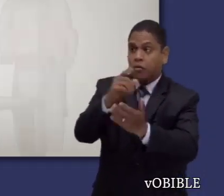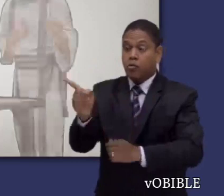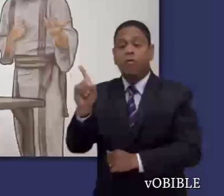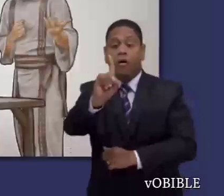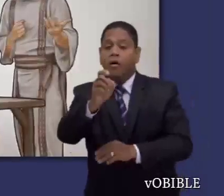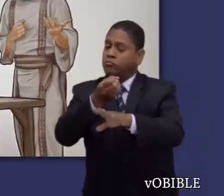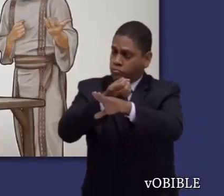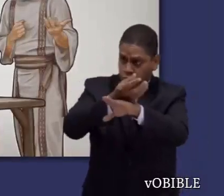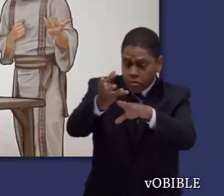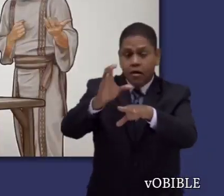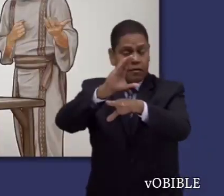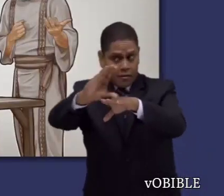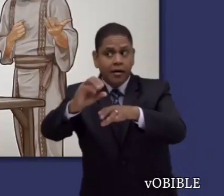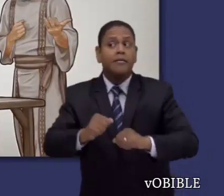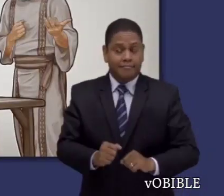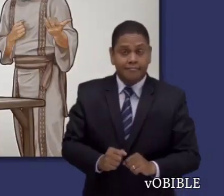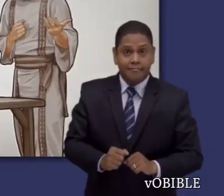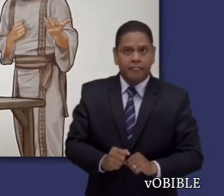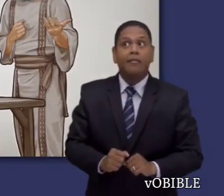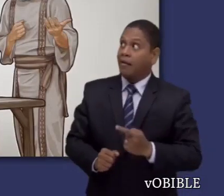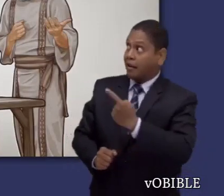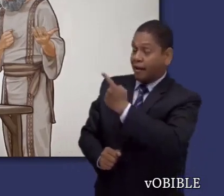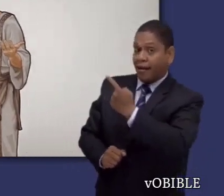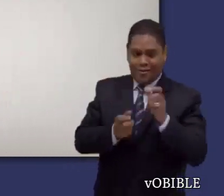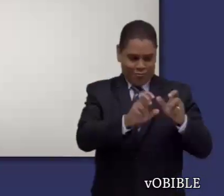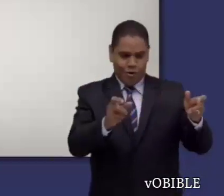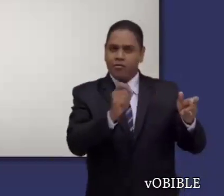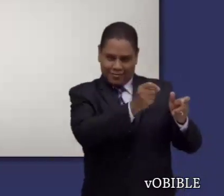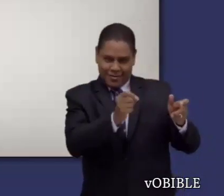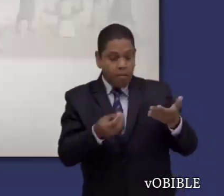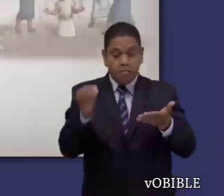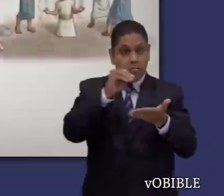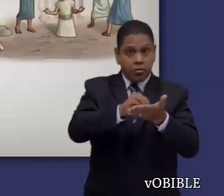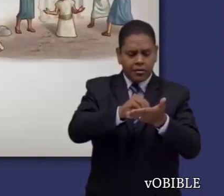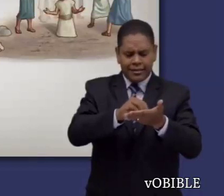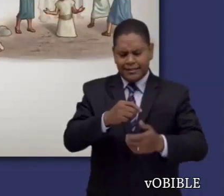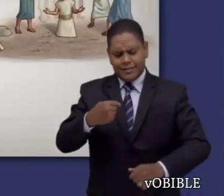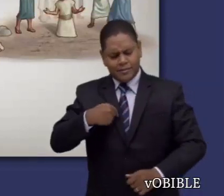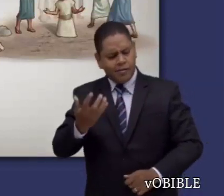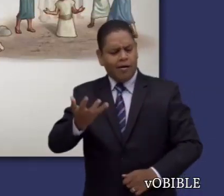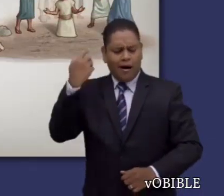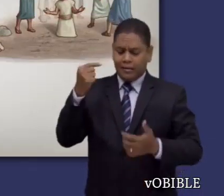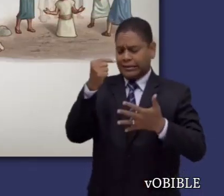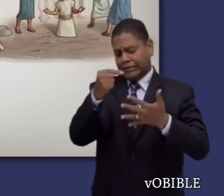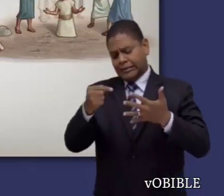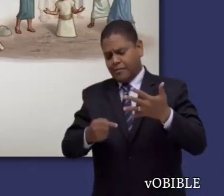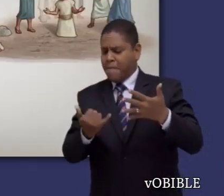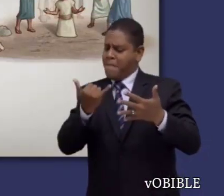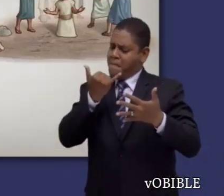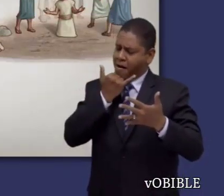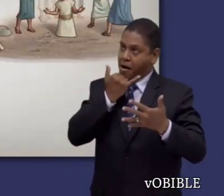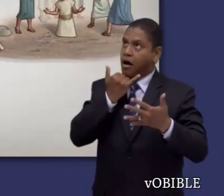Pablo también expresa lo agradecido que está por la gran misericordia de Cristo. Aunque había perseguido a la congregación cristiana,